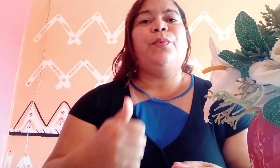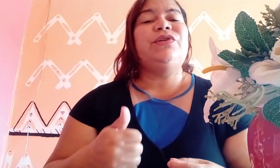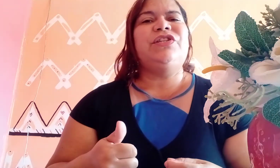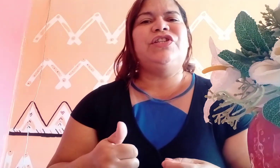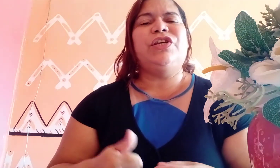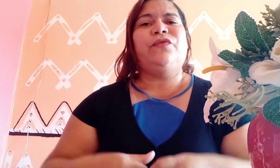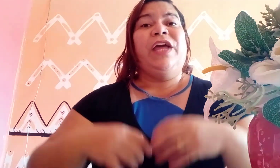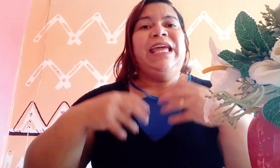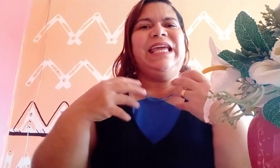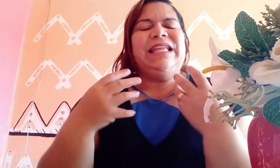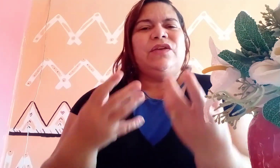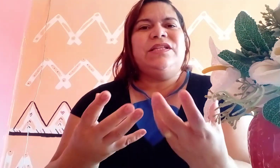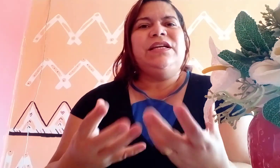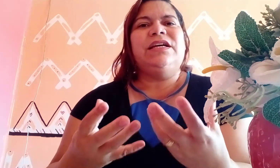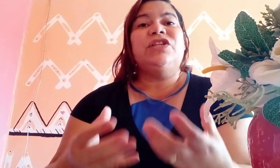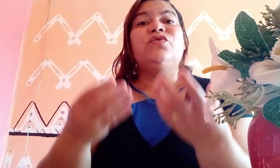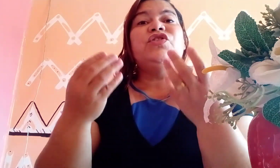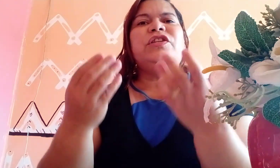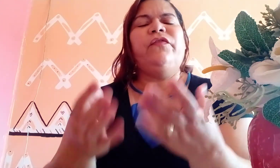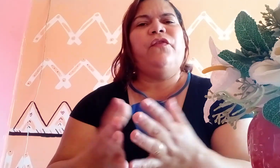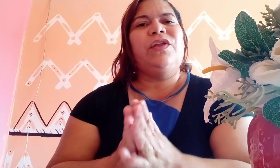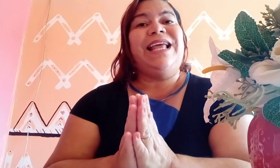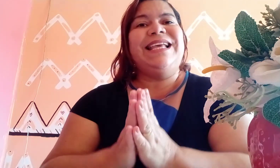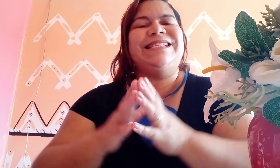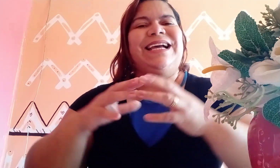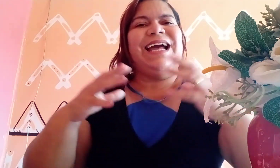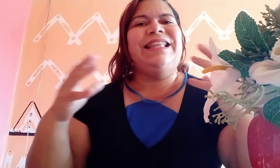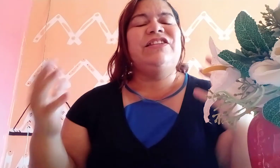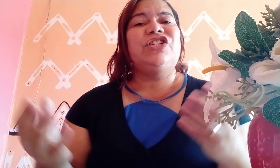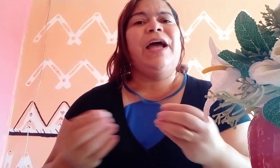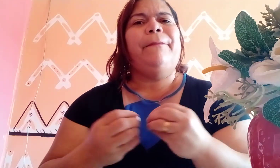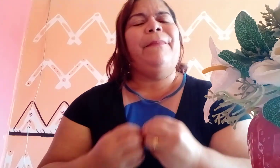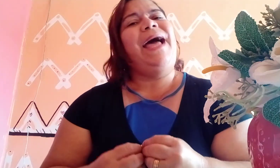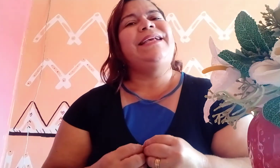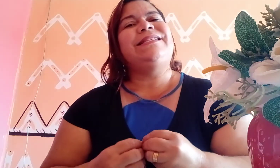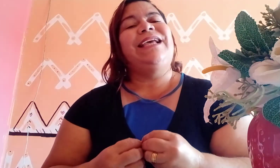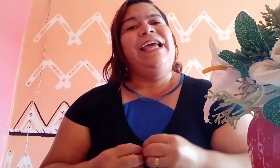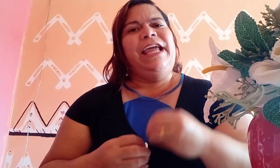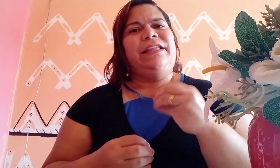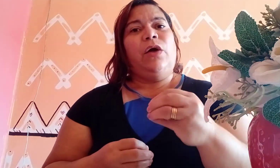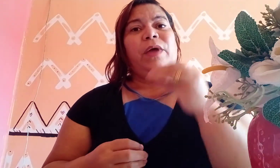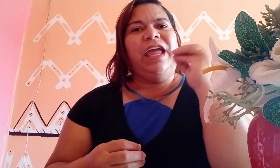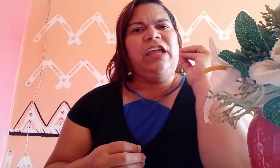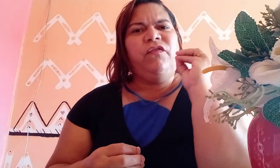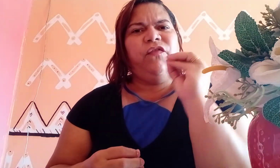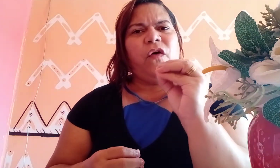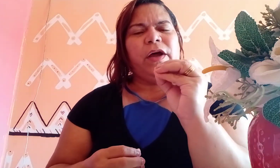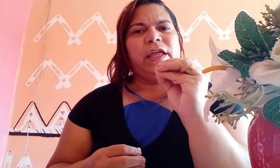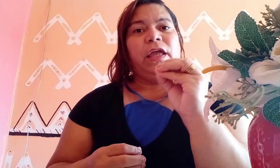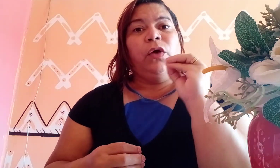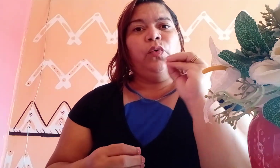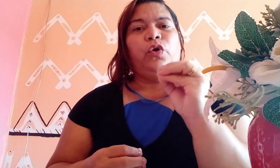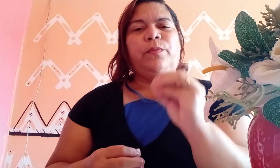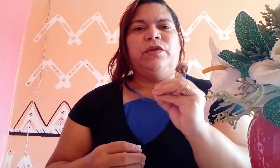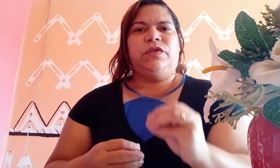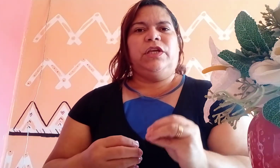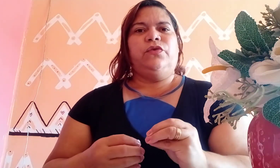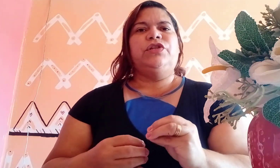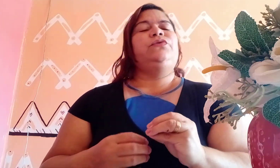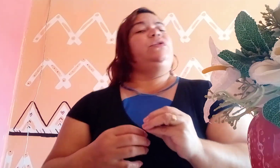positivo, e que Deus em Cristo te fortaleça cada dia a mais. Então, invoque o nome do Senhor Jesus.